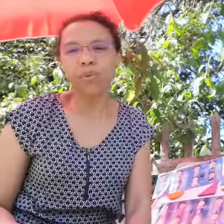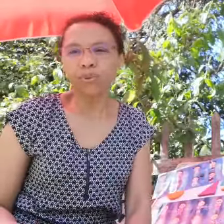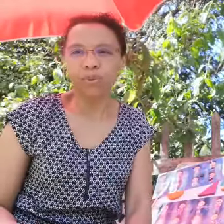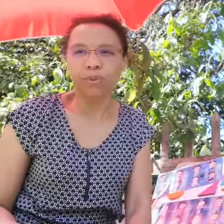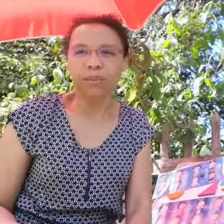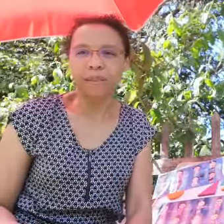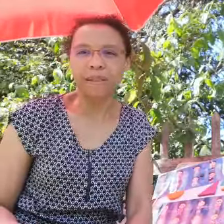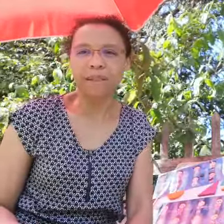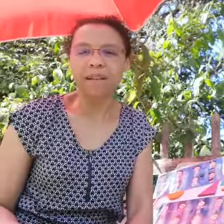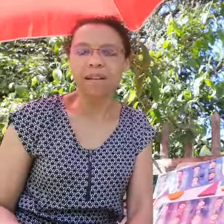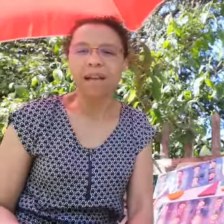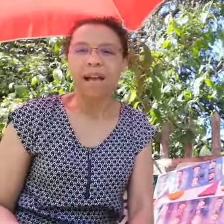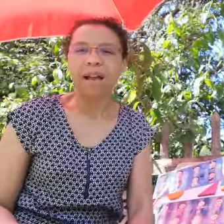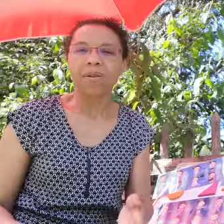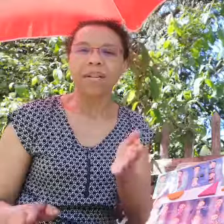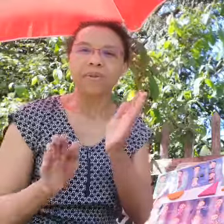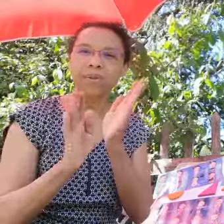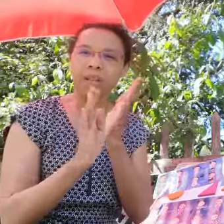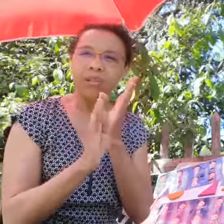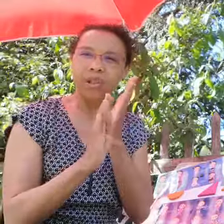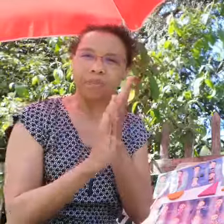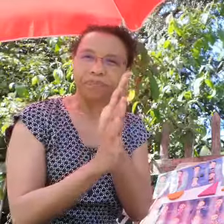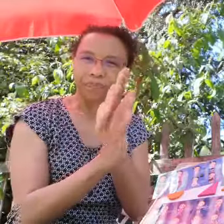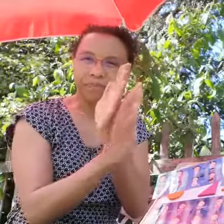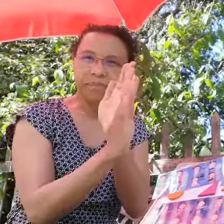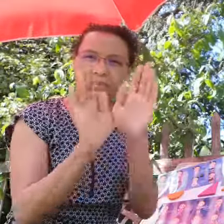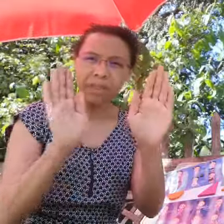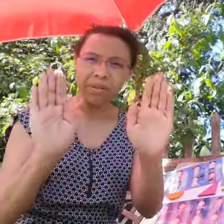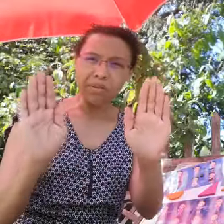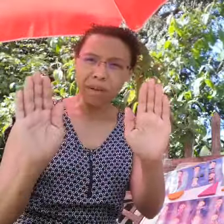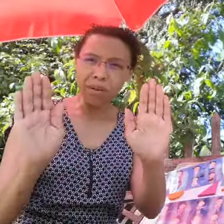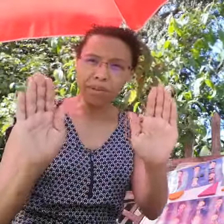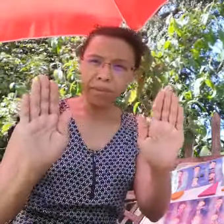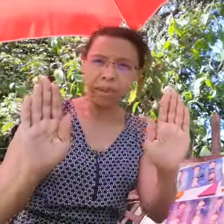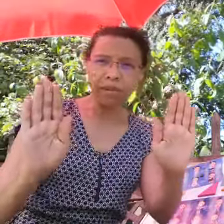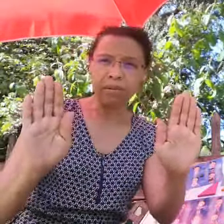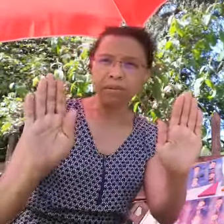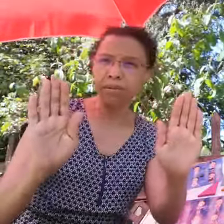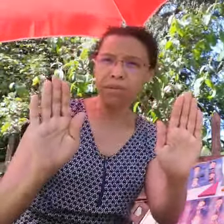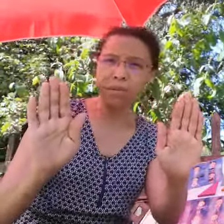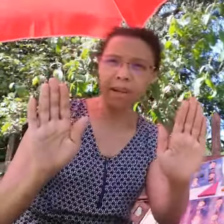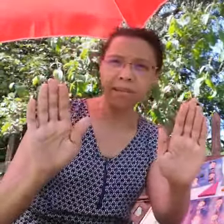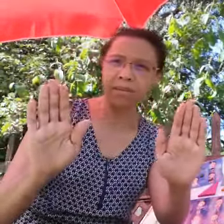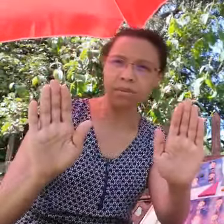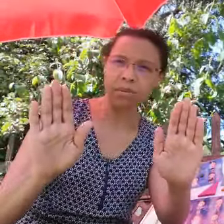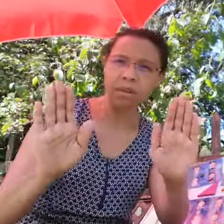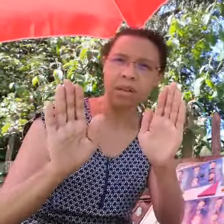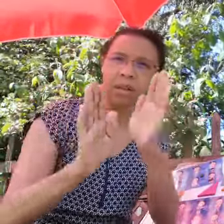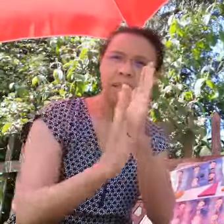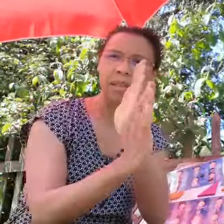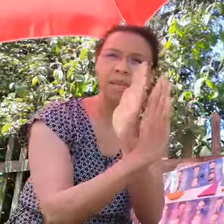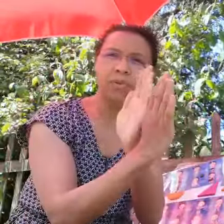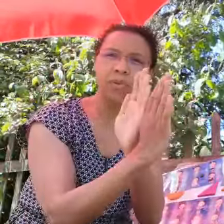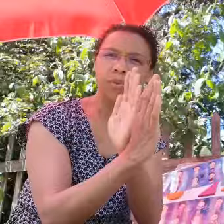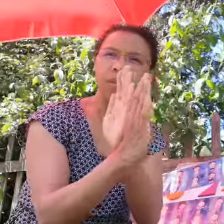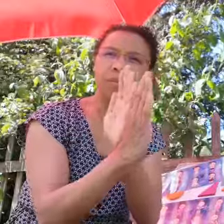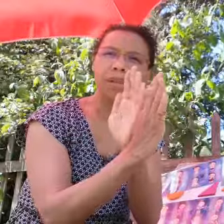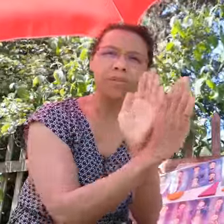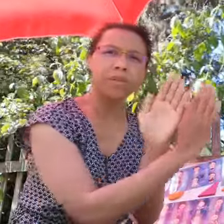autres petits signes alors il y a ceux cachés les deux mains en baie les deux mains plates et qui viennent se positionner l'une